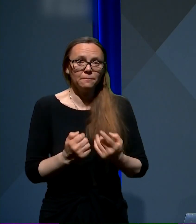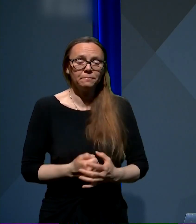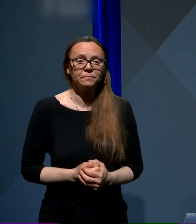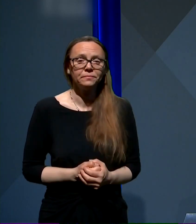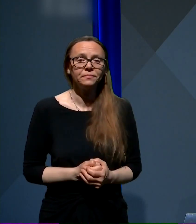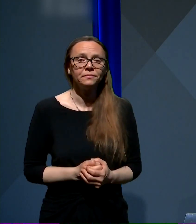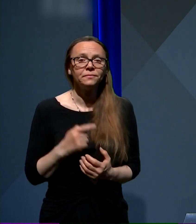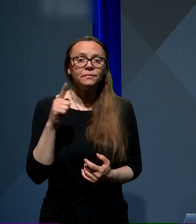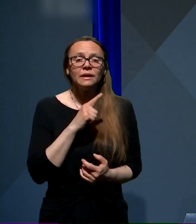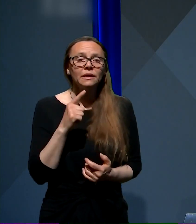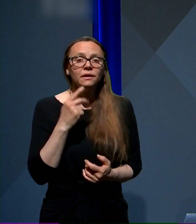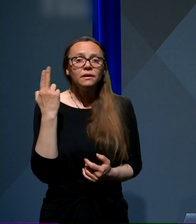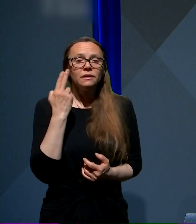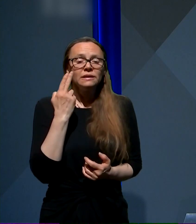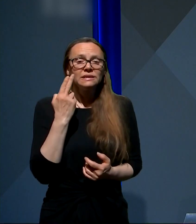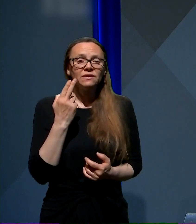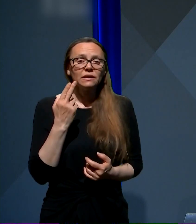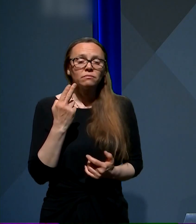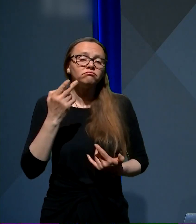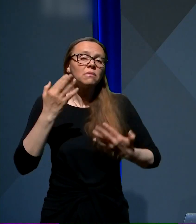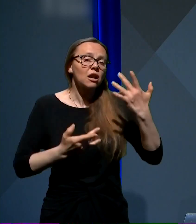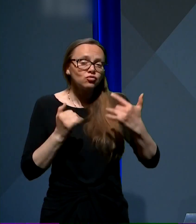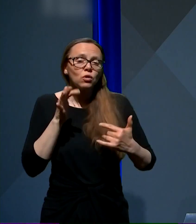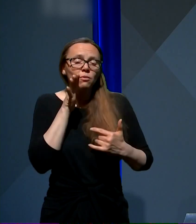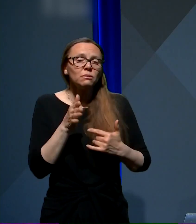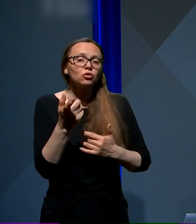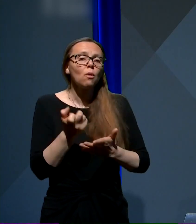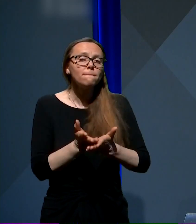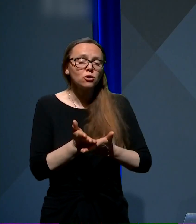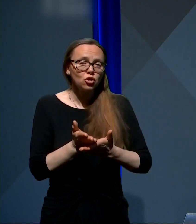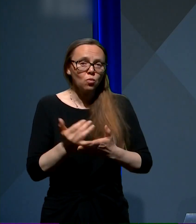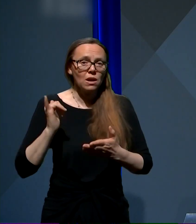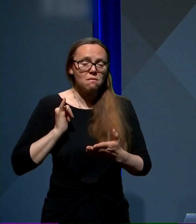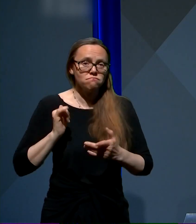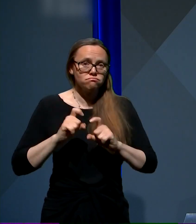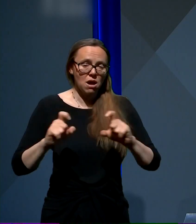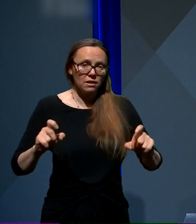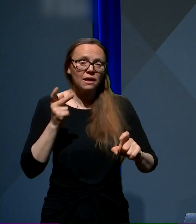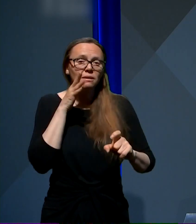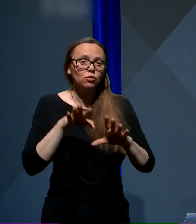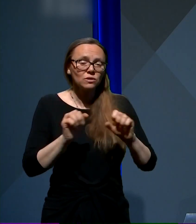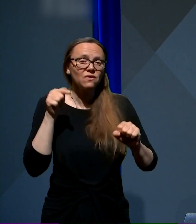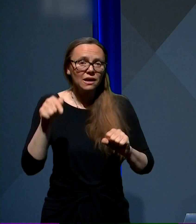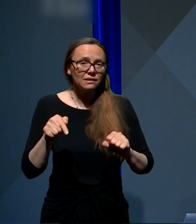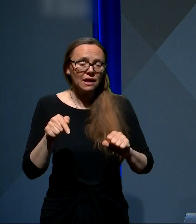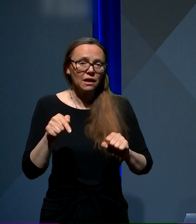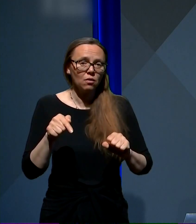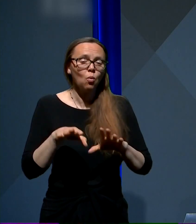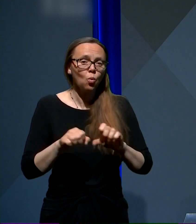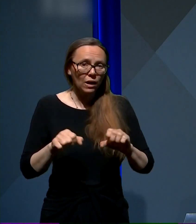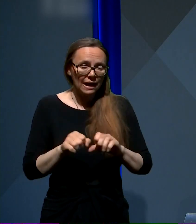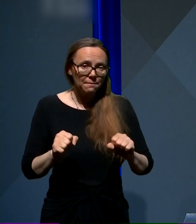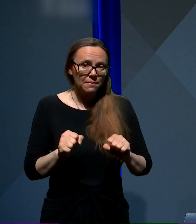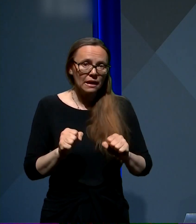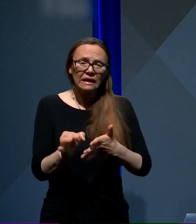In sveda računamo, da bodo poslovne banke, ki bodo izvajale te ukrepe, temu primerno hitro in učinkovito